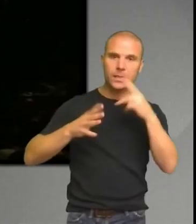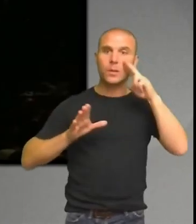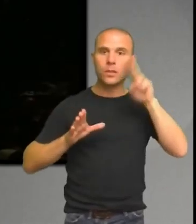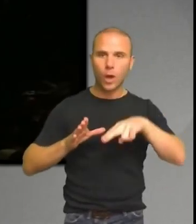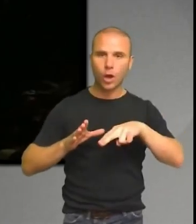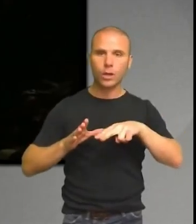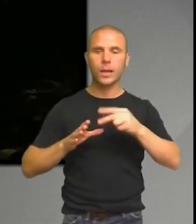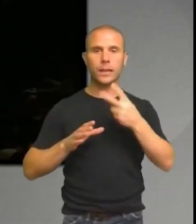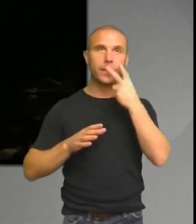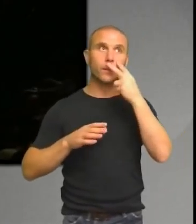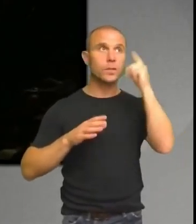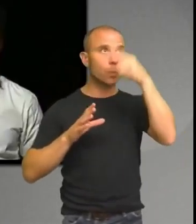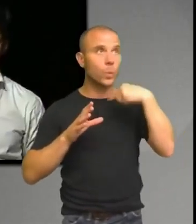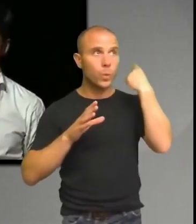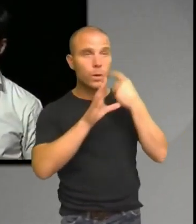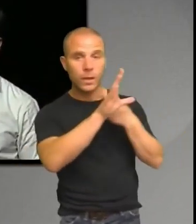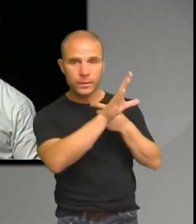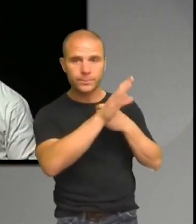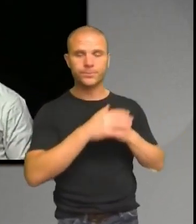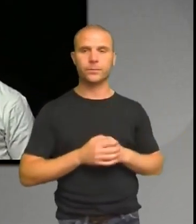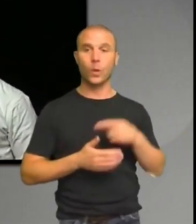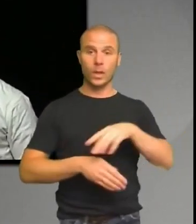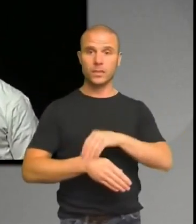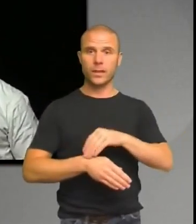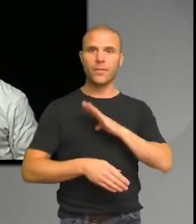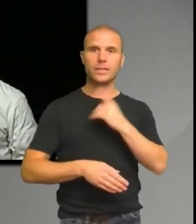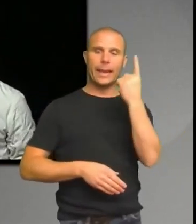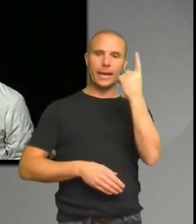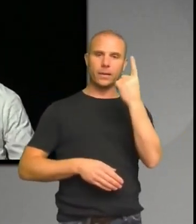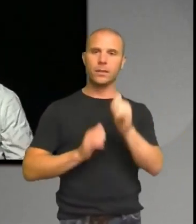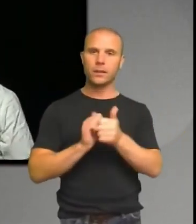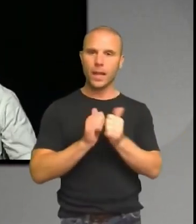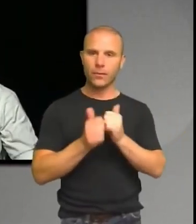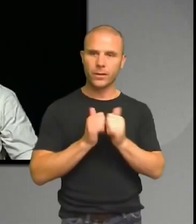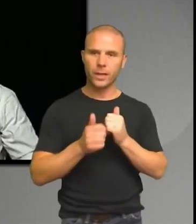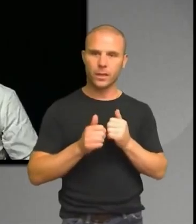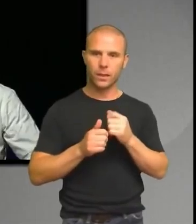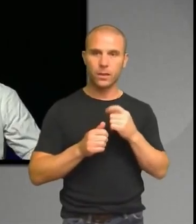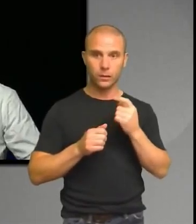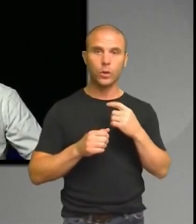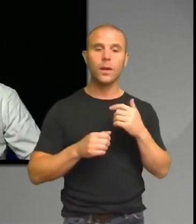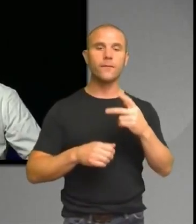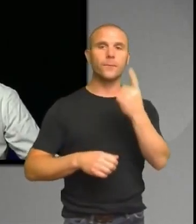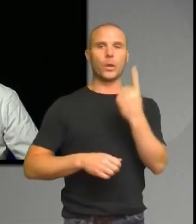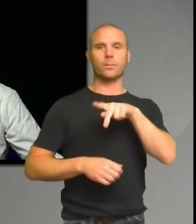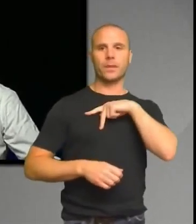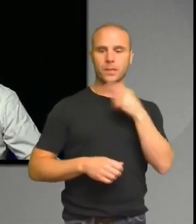Sverige fanns en astronomi tävling vars pris var att åka ner till ett professionellt teleskop och använda ett professionellt teleskop på knargarna.